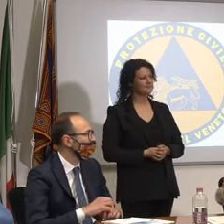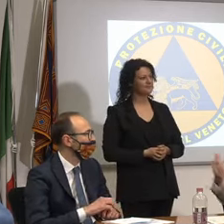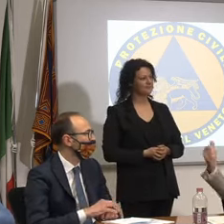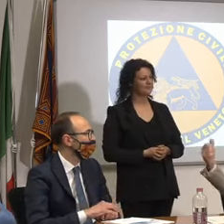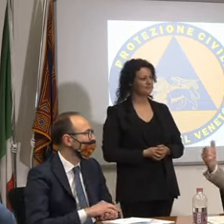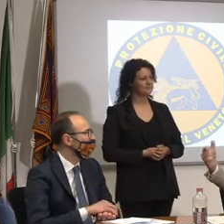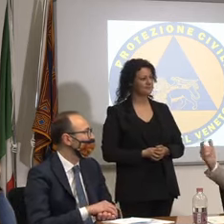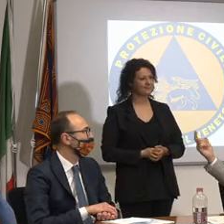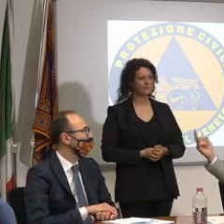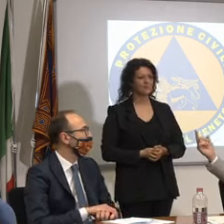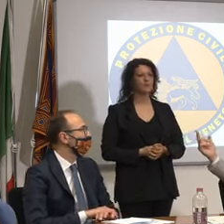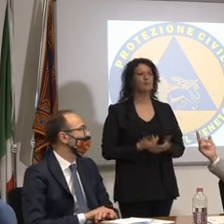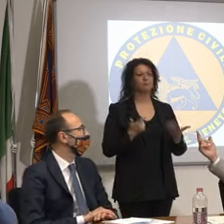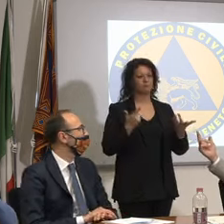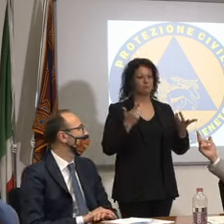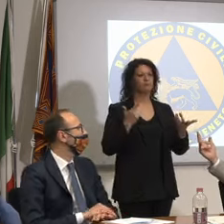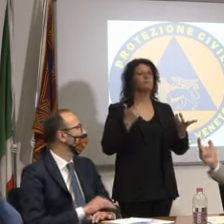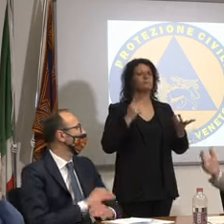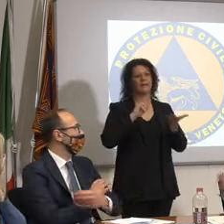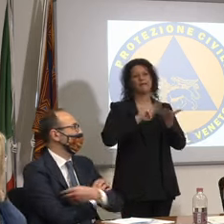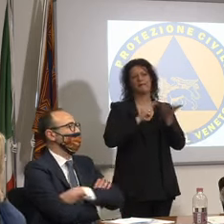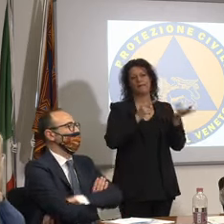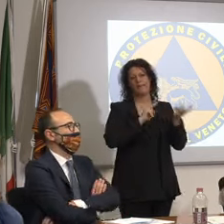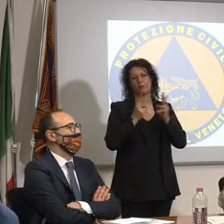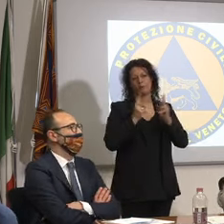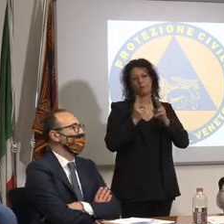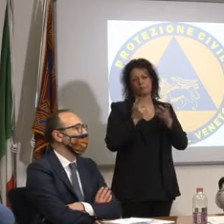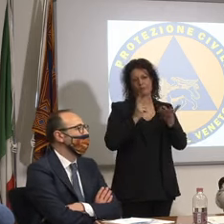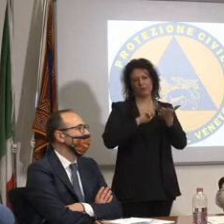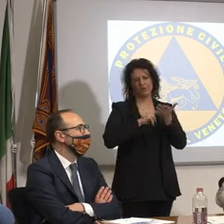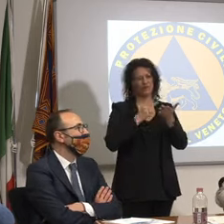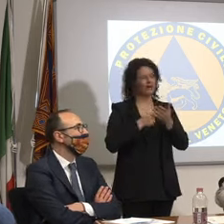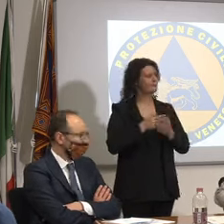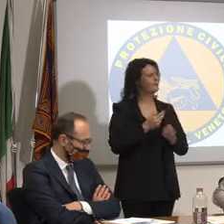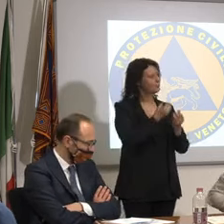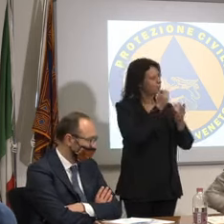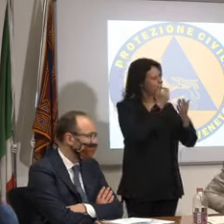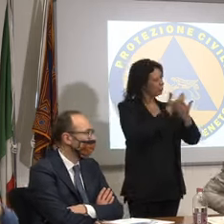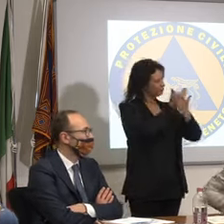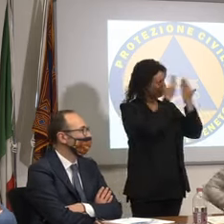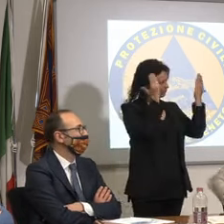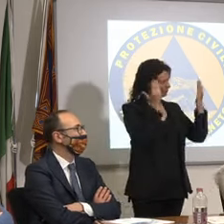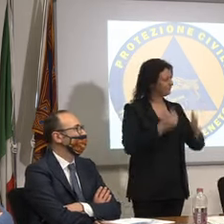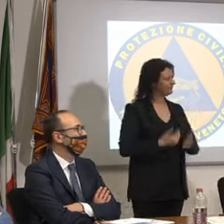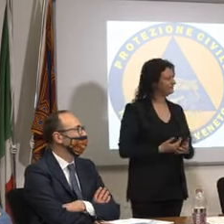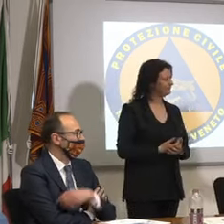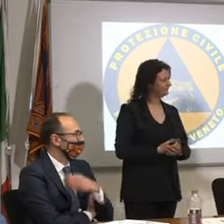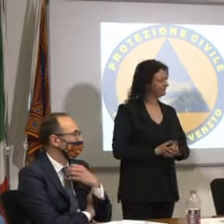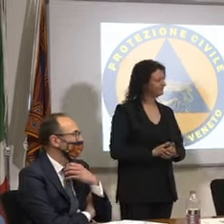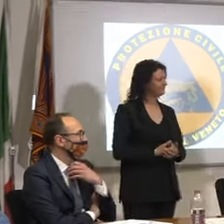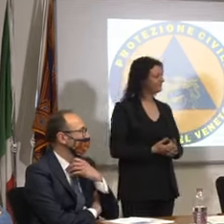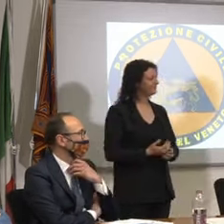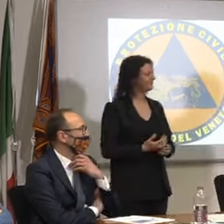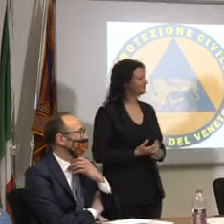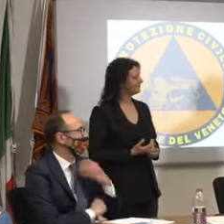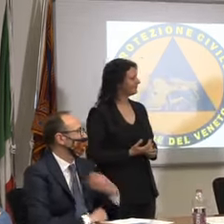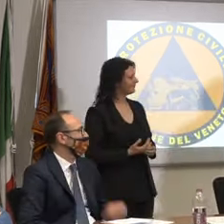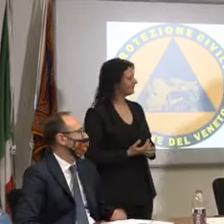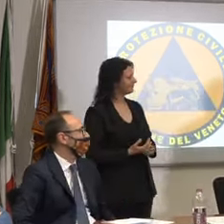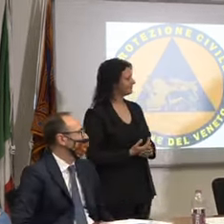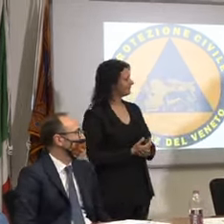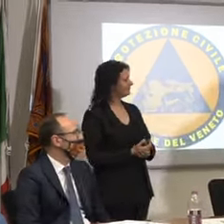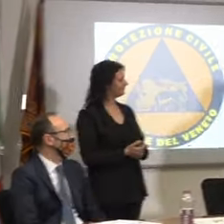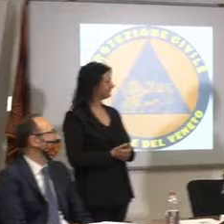facciamo adesso fa in piedi con te lo lasciamo buongiorno buongiorno prego si accomodi